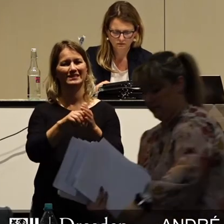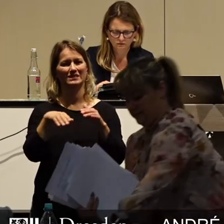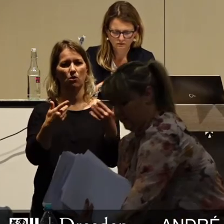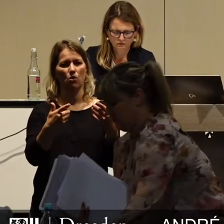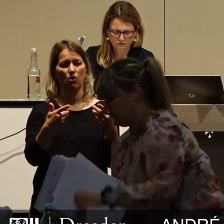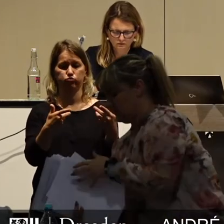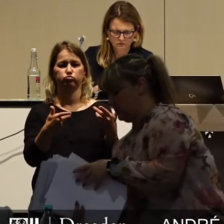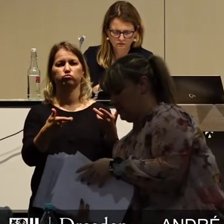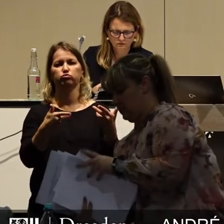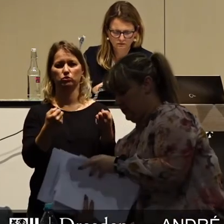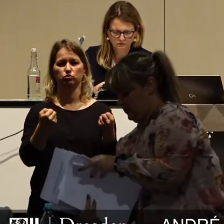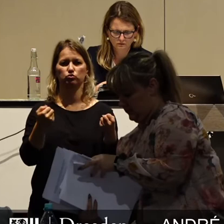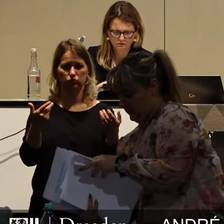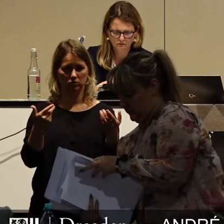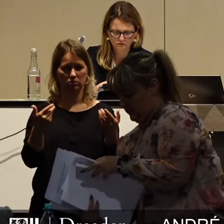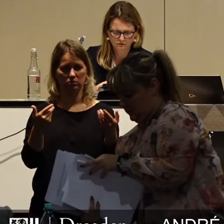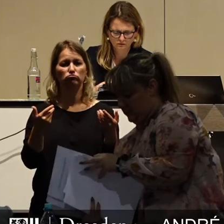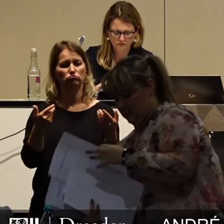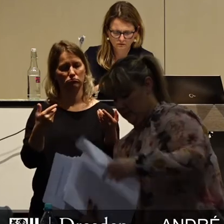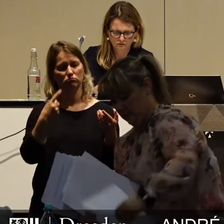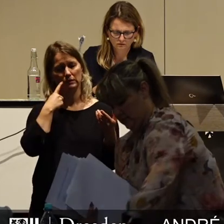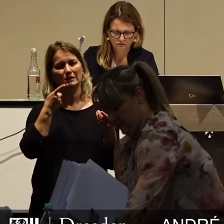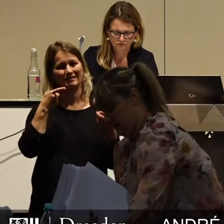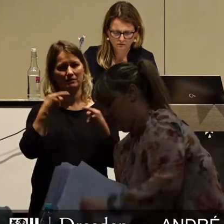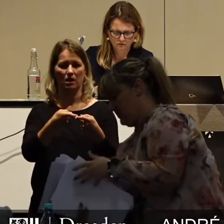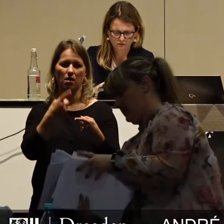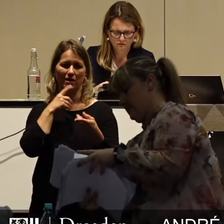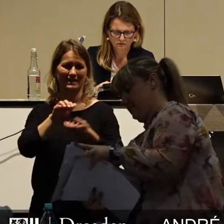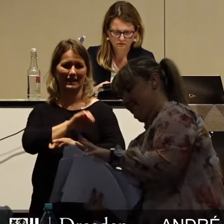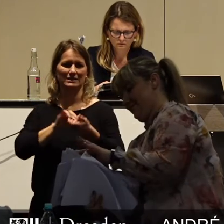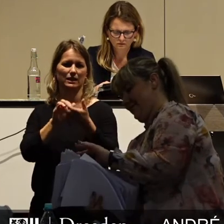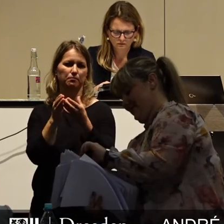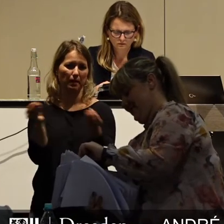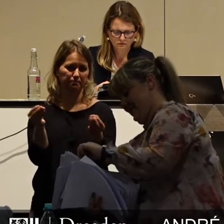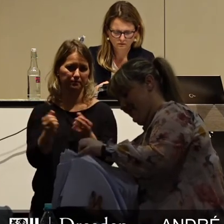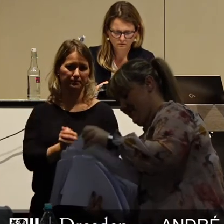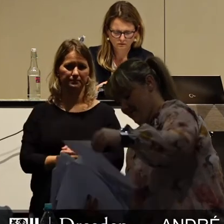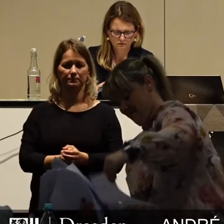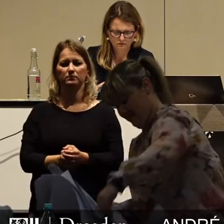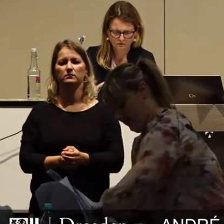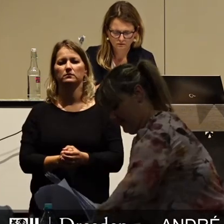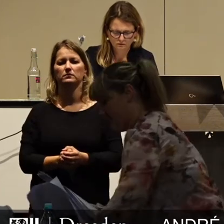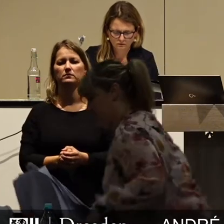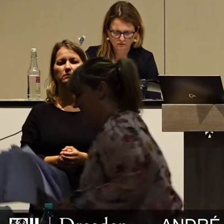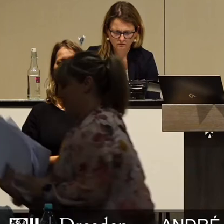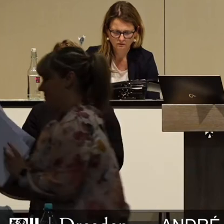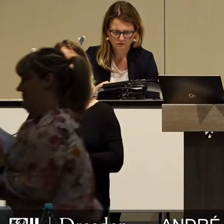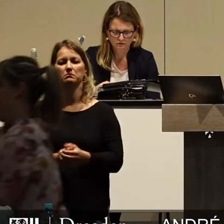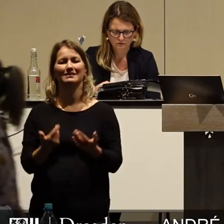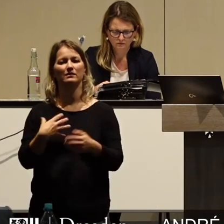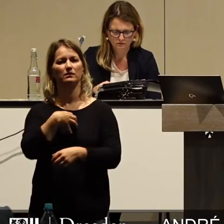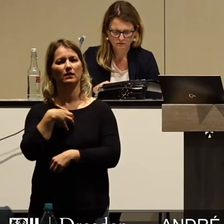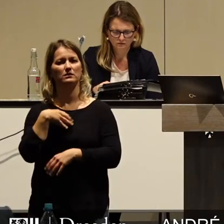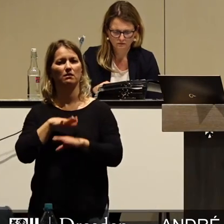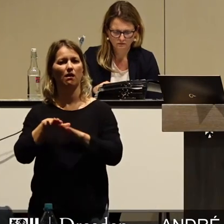sprechen, mit dem die Krise bewältigt werden soll. Und was macht nun die Landeshauptstadt Dresden